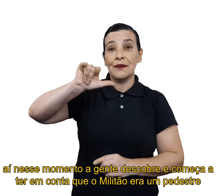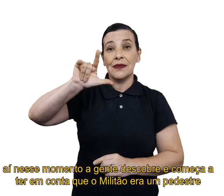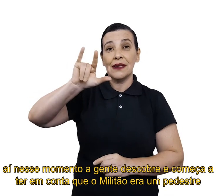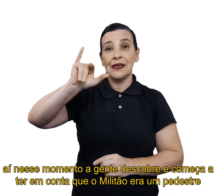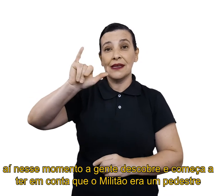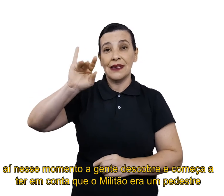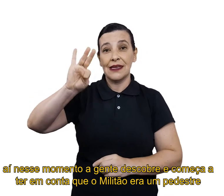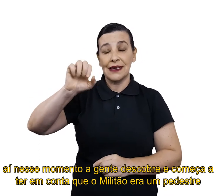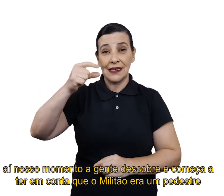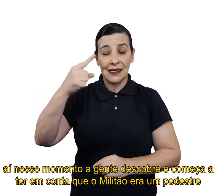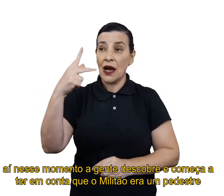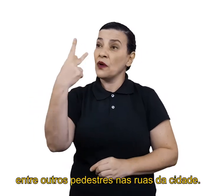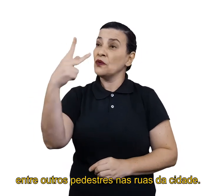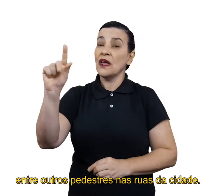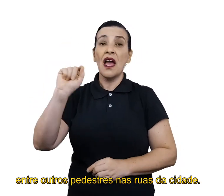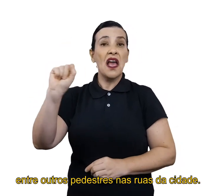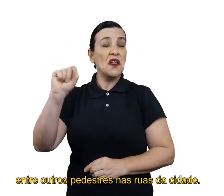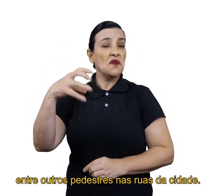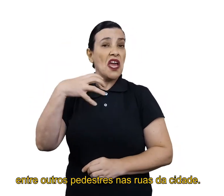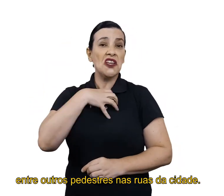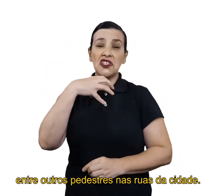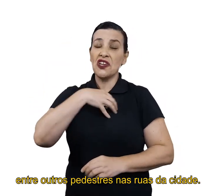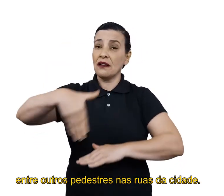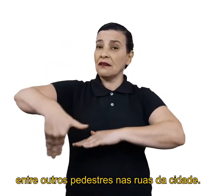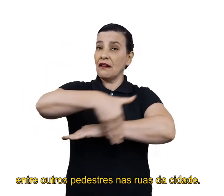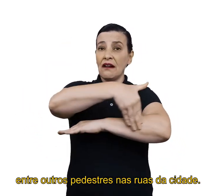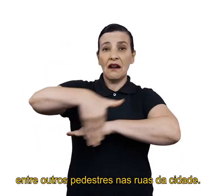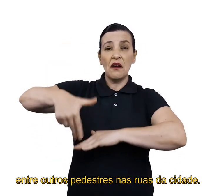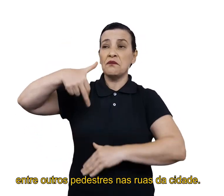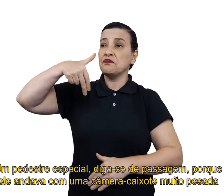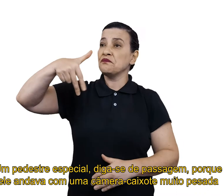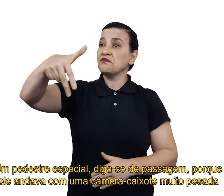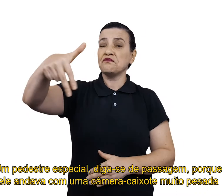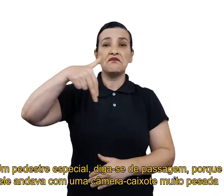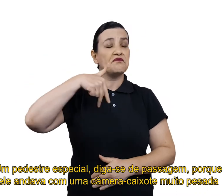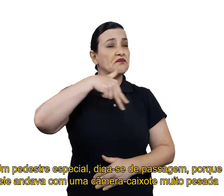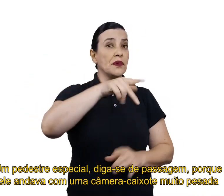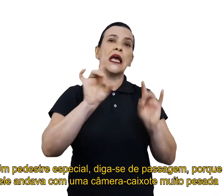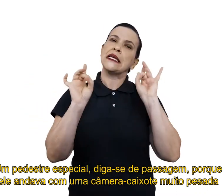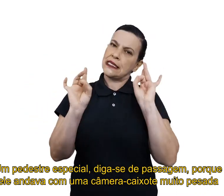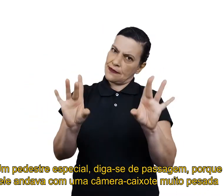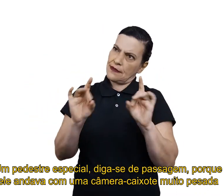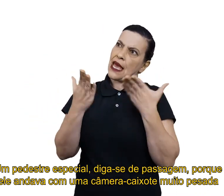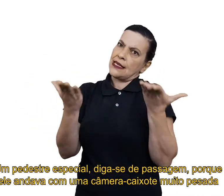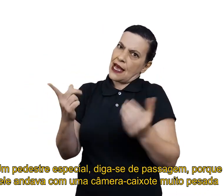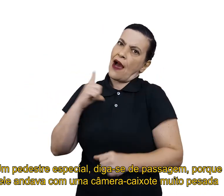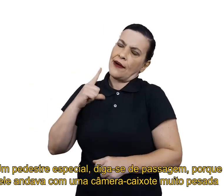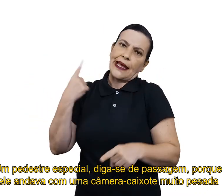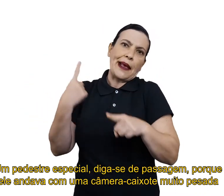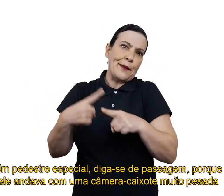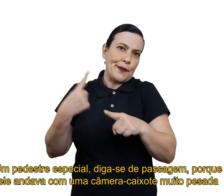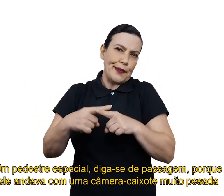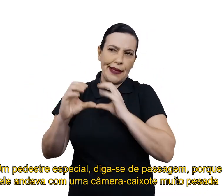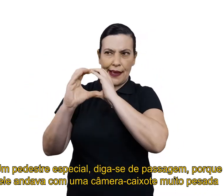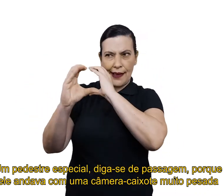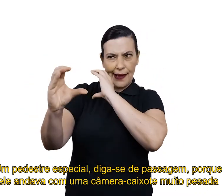era um pedestre, entre outros pedestres, nas ruas da cidade, um pedestre especial, diga-se de passagem, porque ele andava com